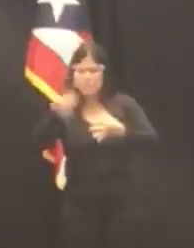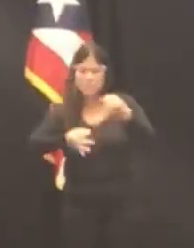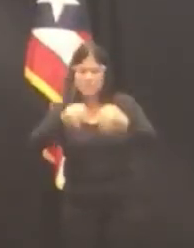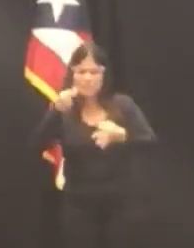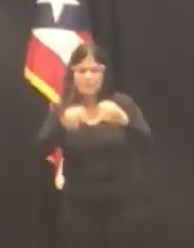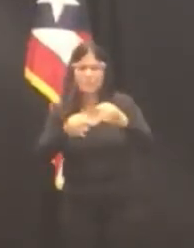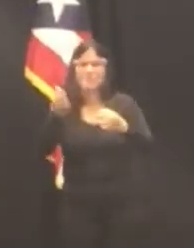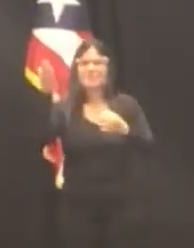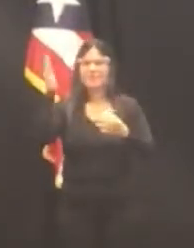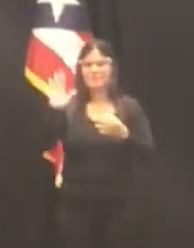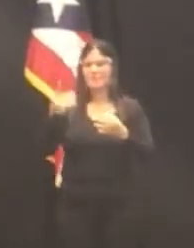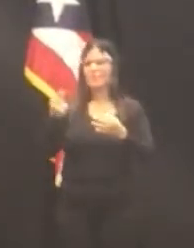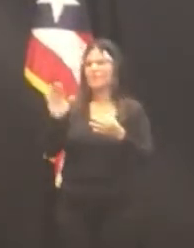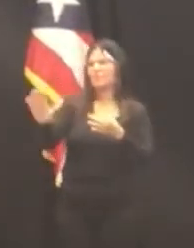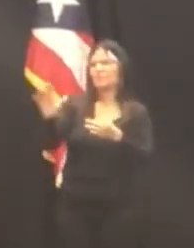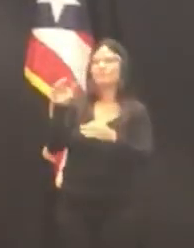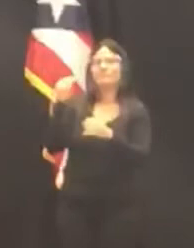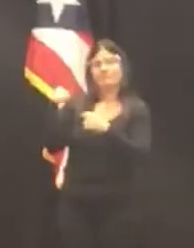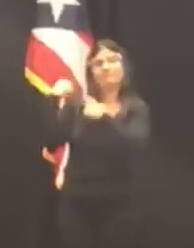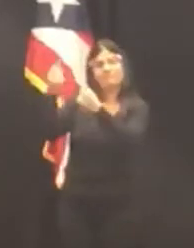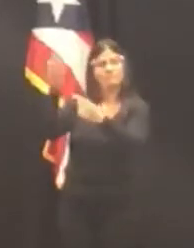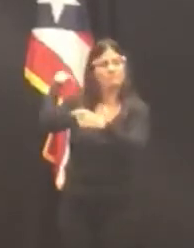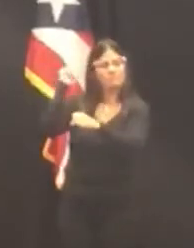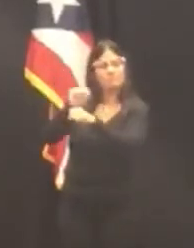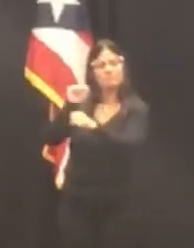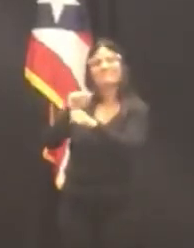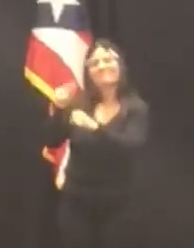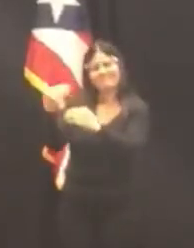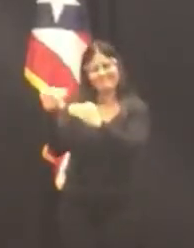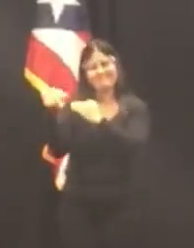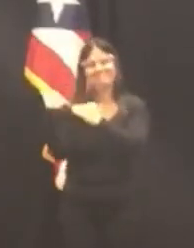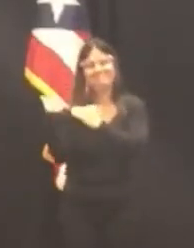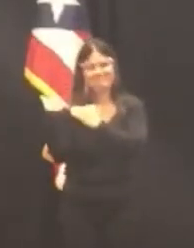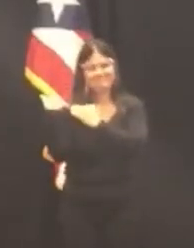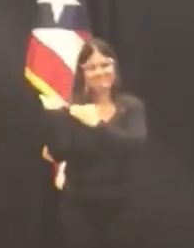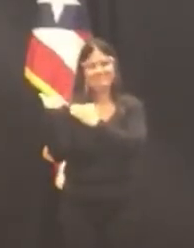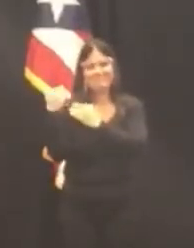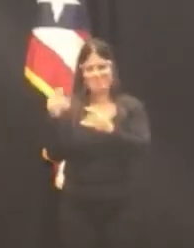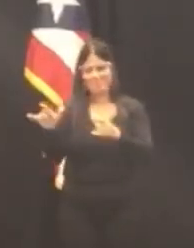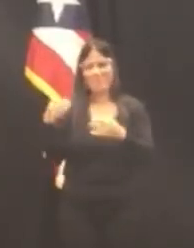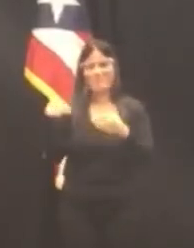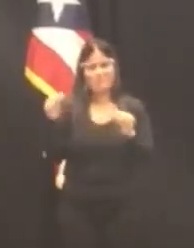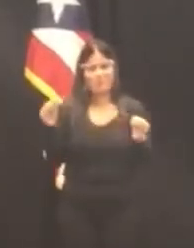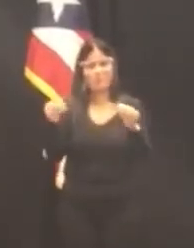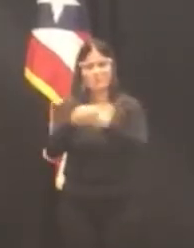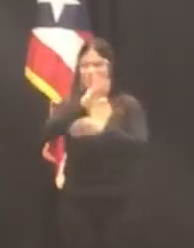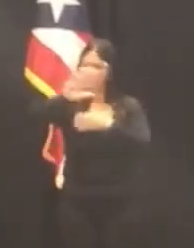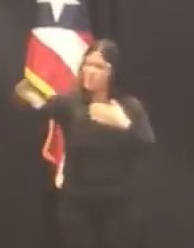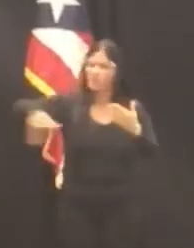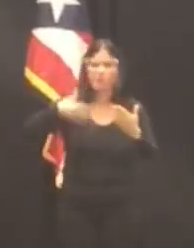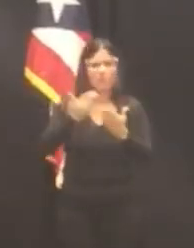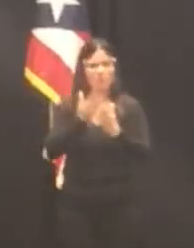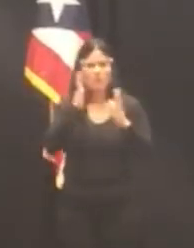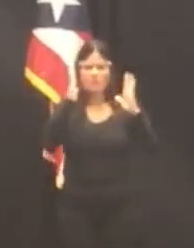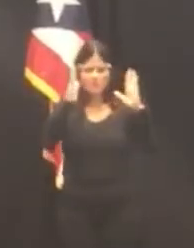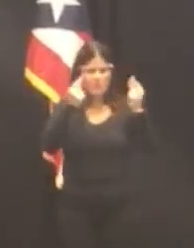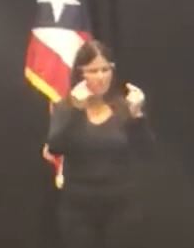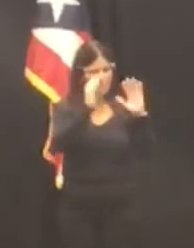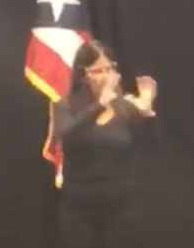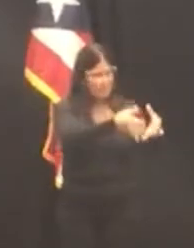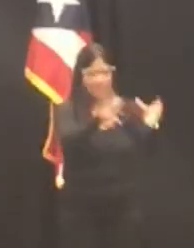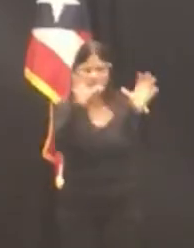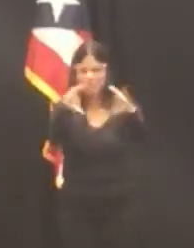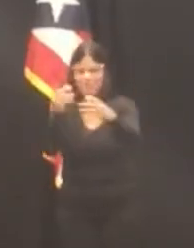esa capacidad tuvo a su cargo la dirección de las oficinas de todos los procuradores de menores, los procuradores de